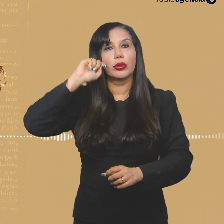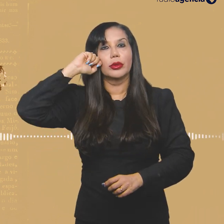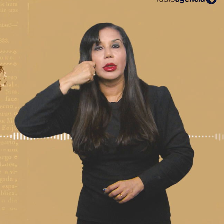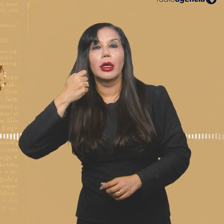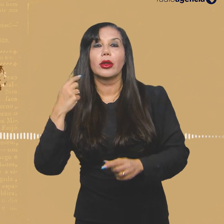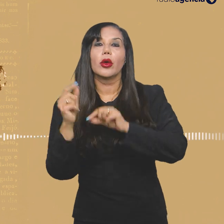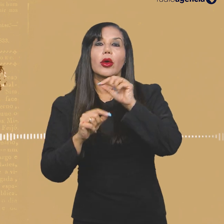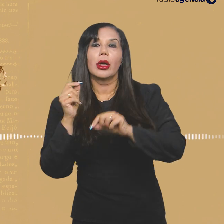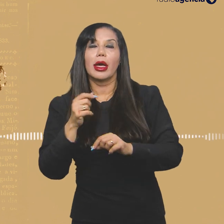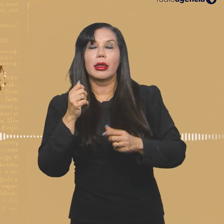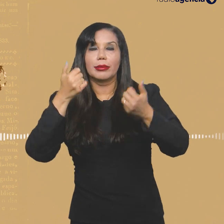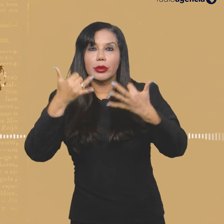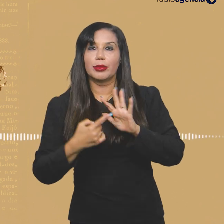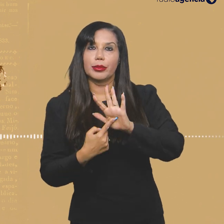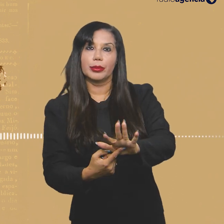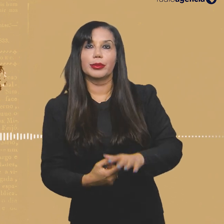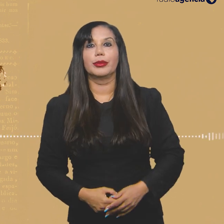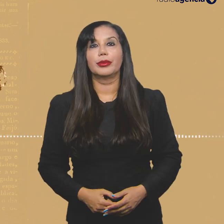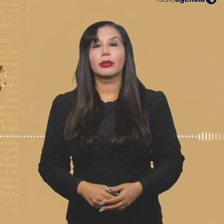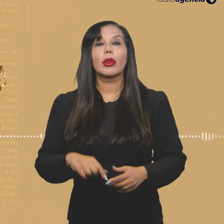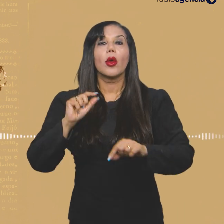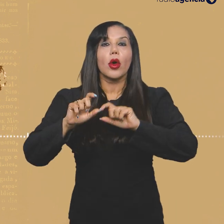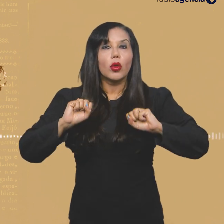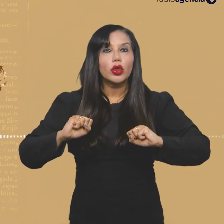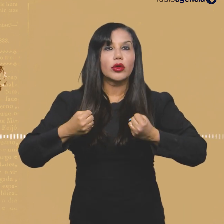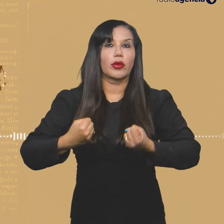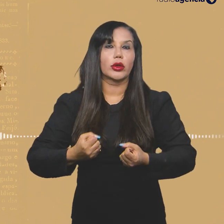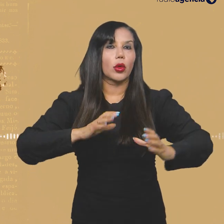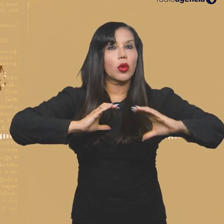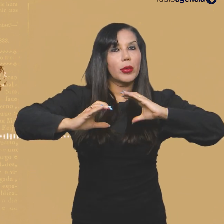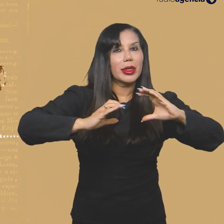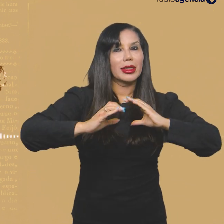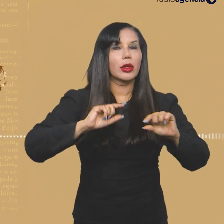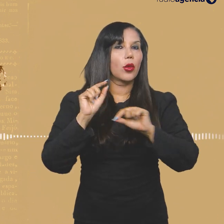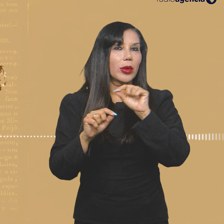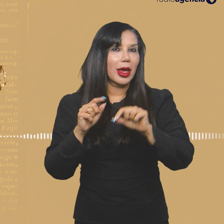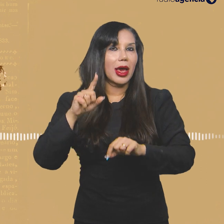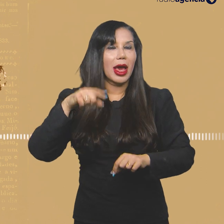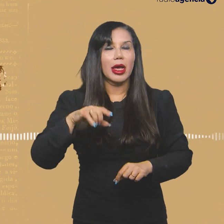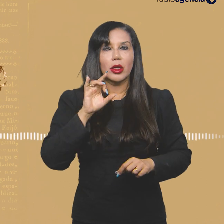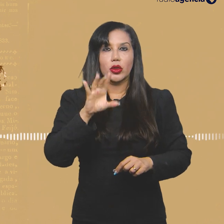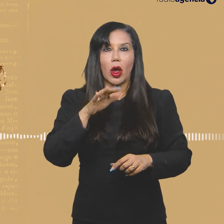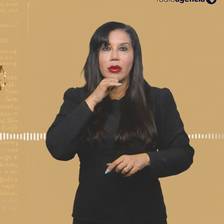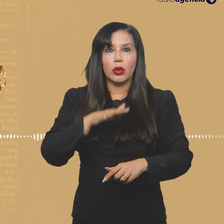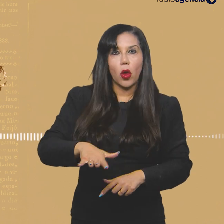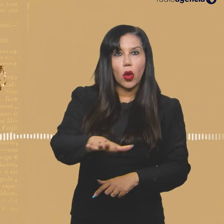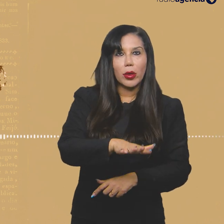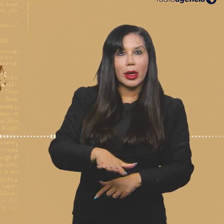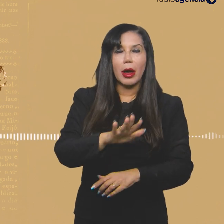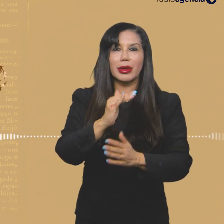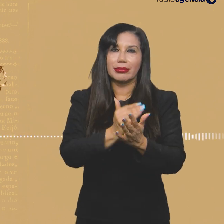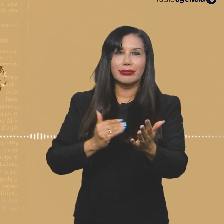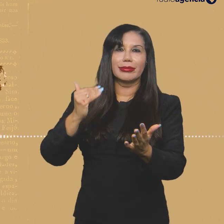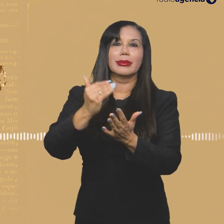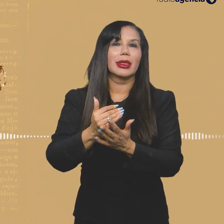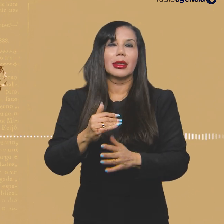sendo referência para quem está fora dessa realidade. Tem esse esforço de comunicação que realmente atinge não só o